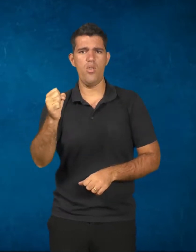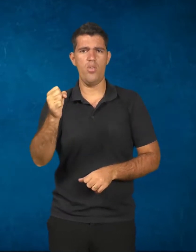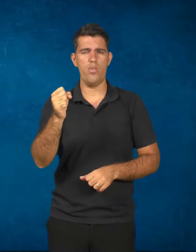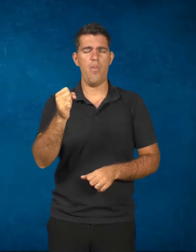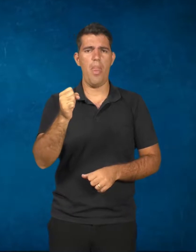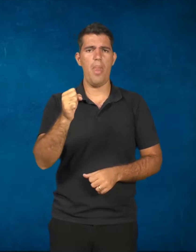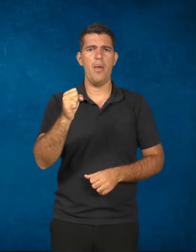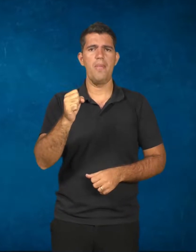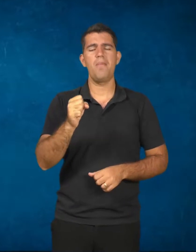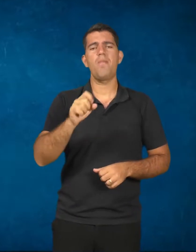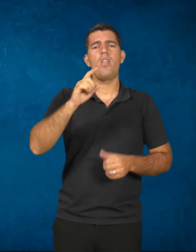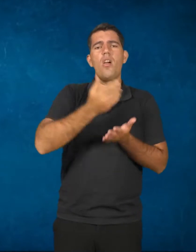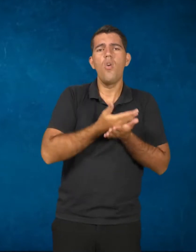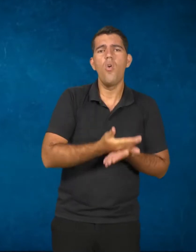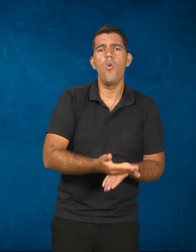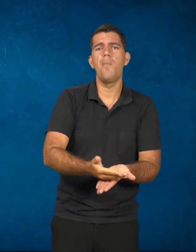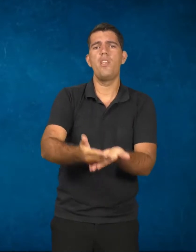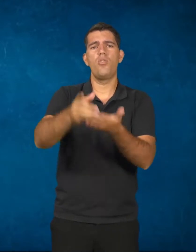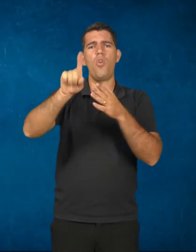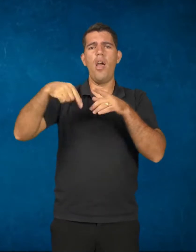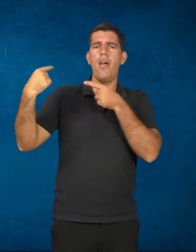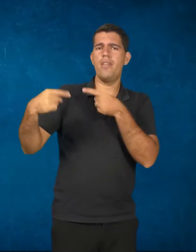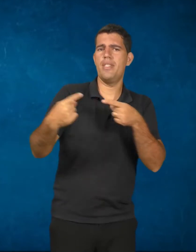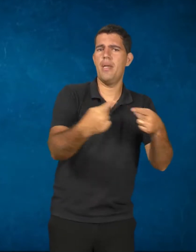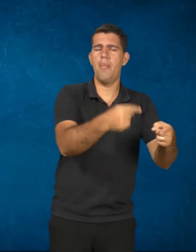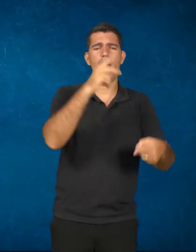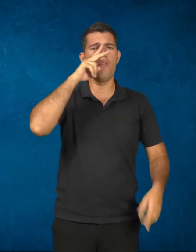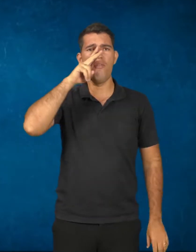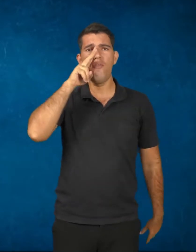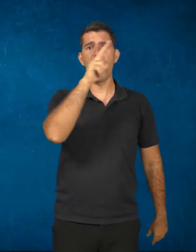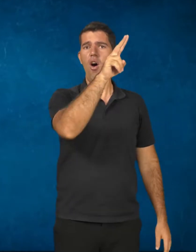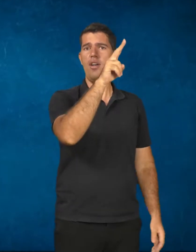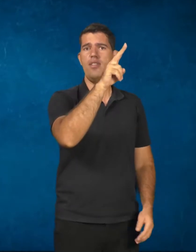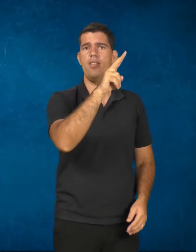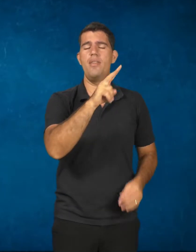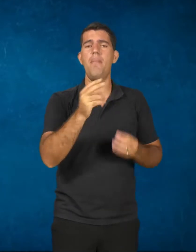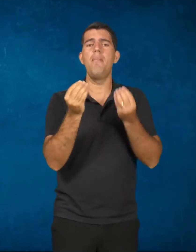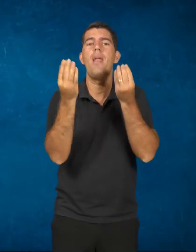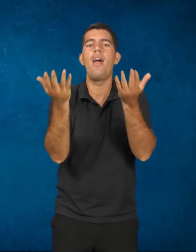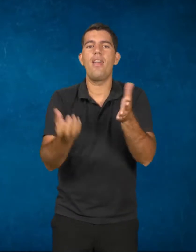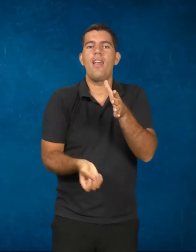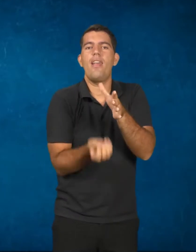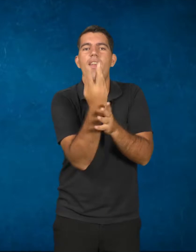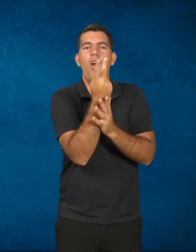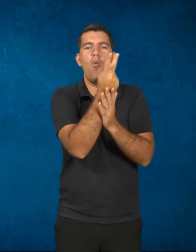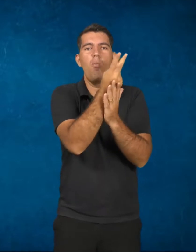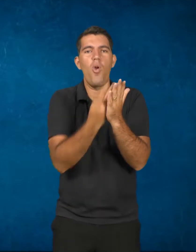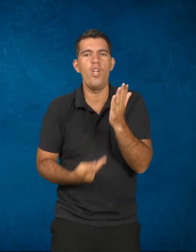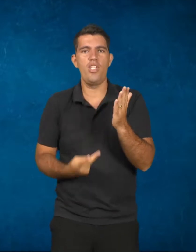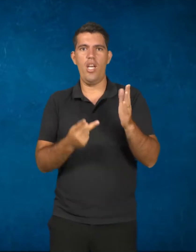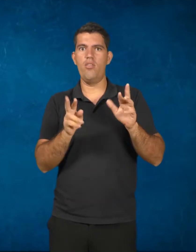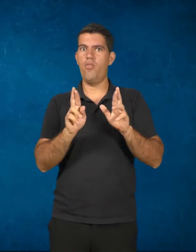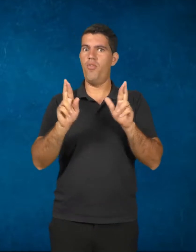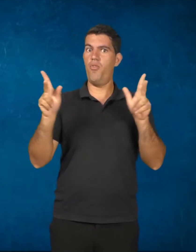deu-se início a um debate muito intenso para criar um projeto que diferenciasse